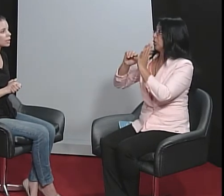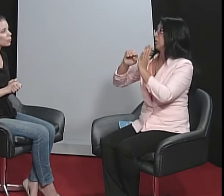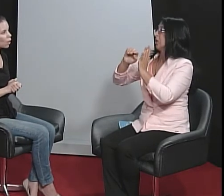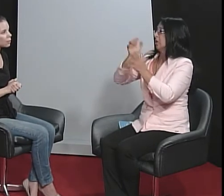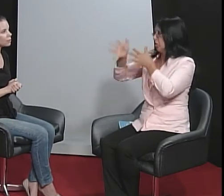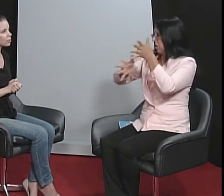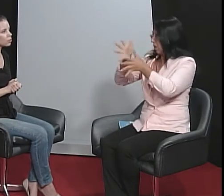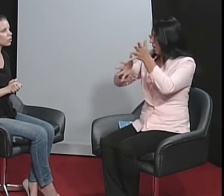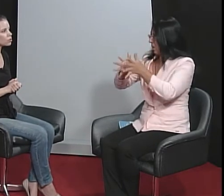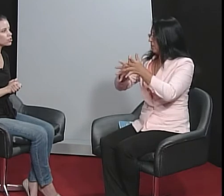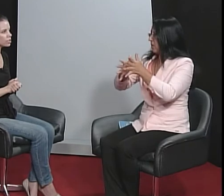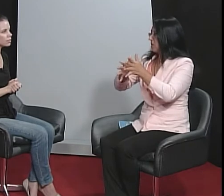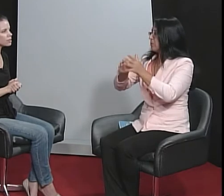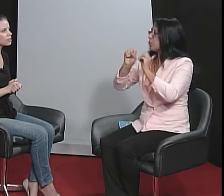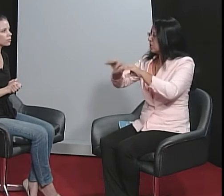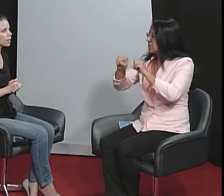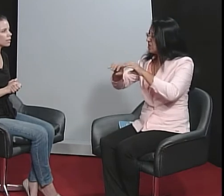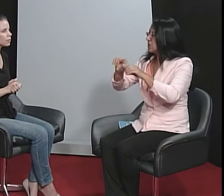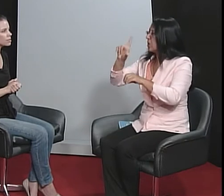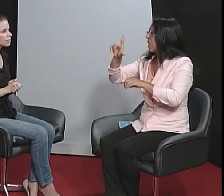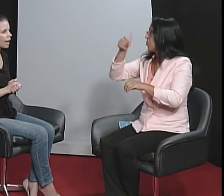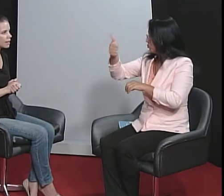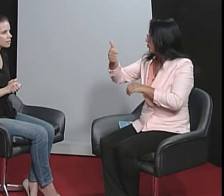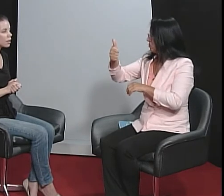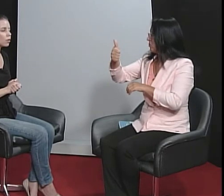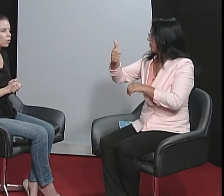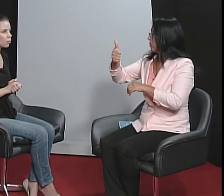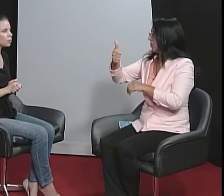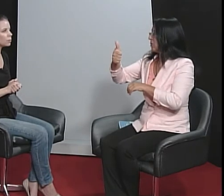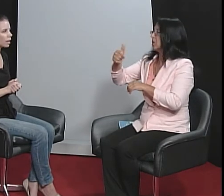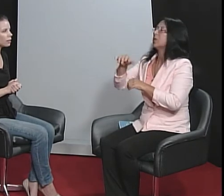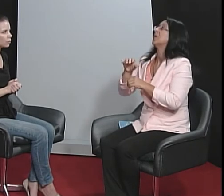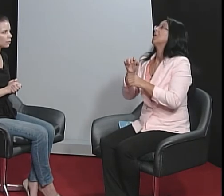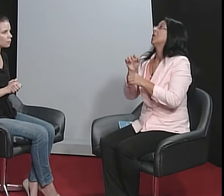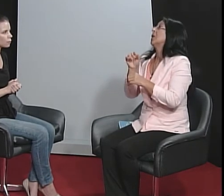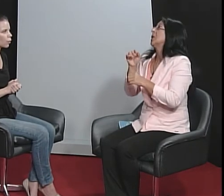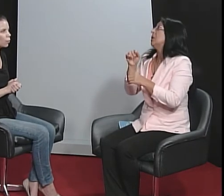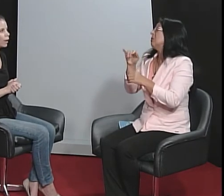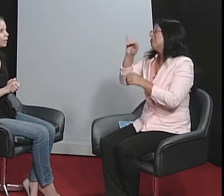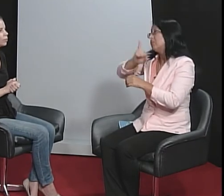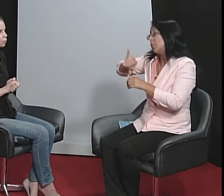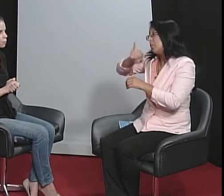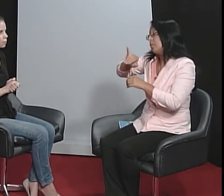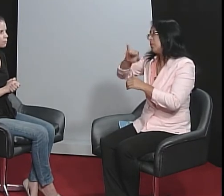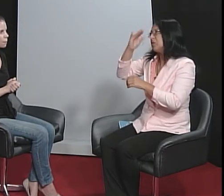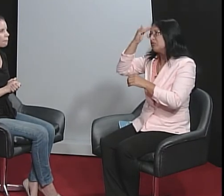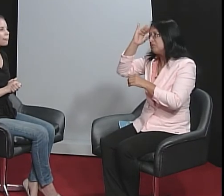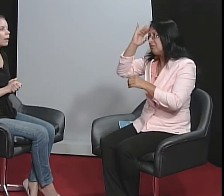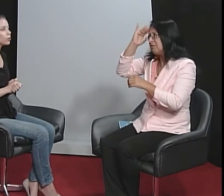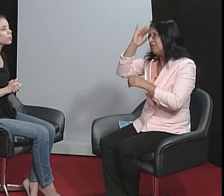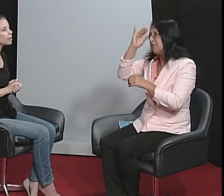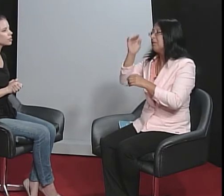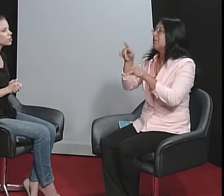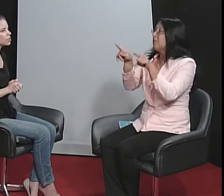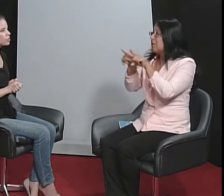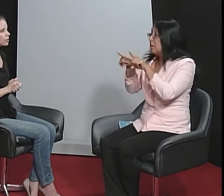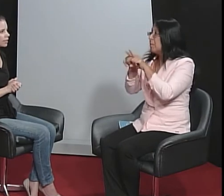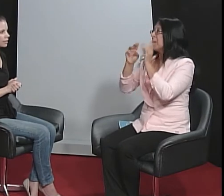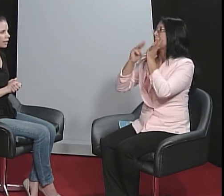própria da metodologia do ensino da língua de sinais como primeira língua, como L1. É muito importante a gente entender